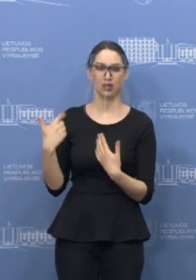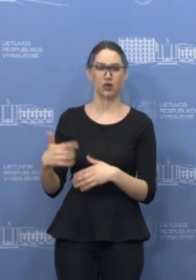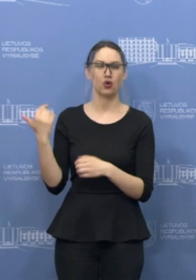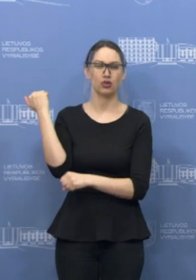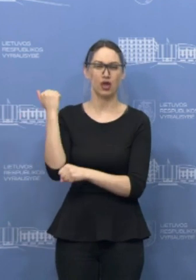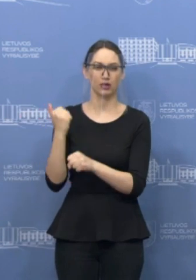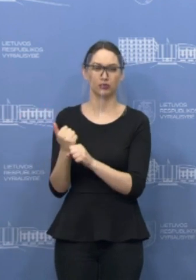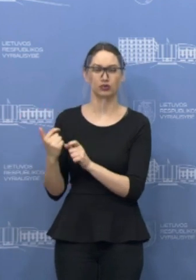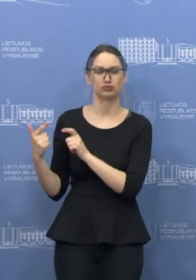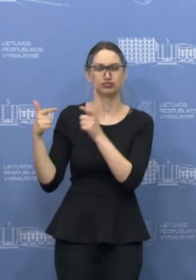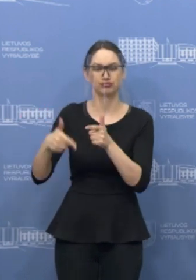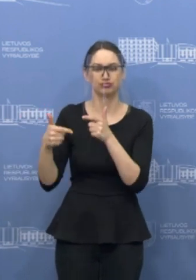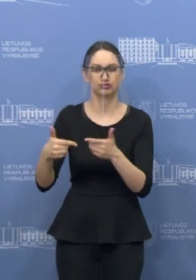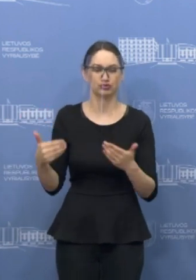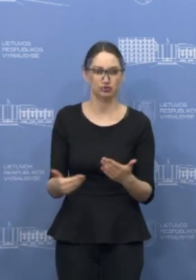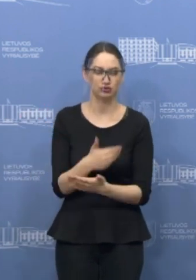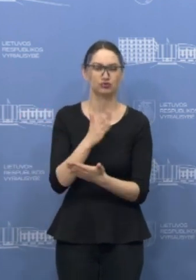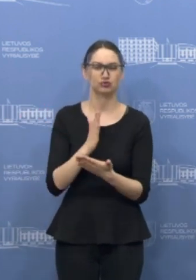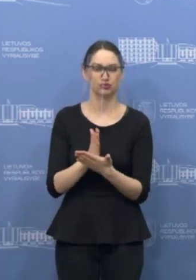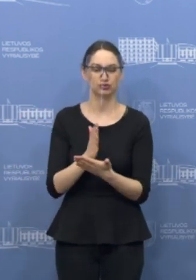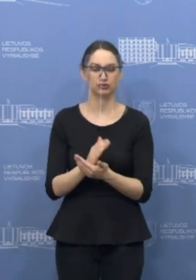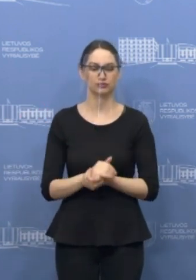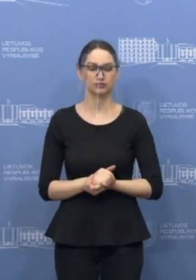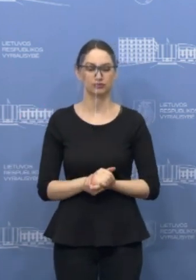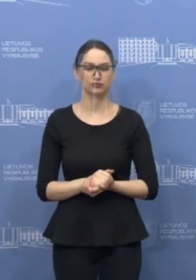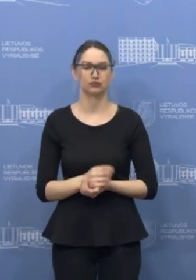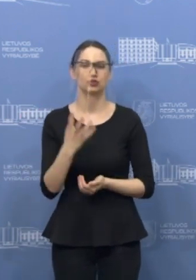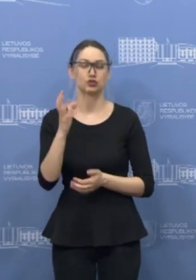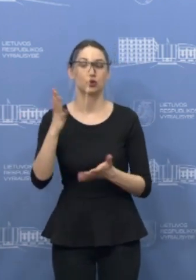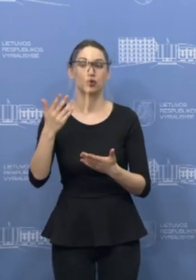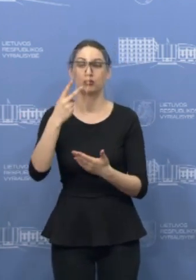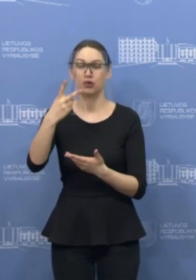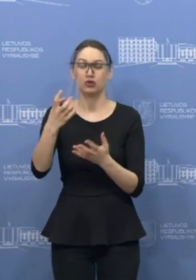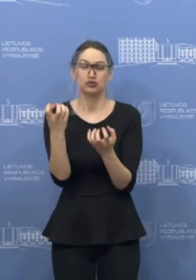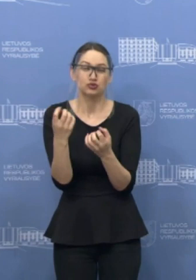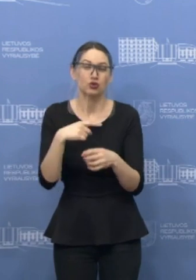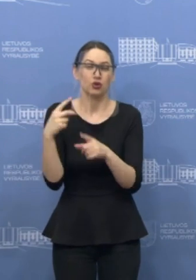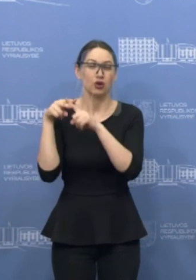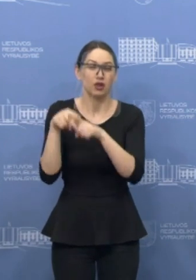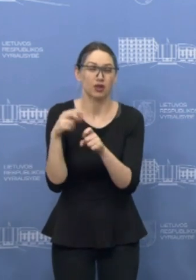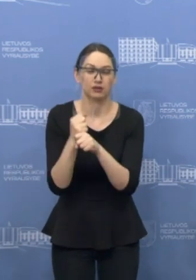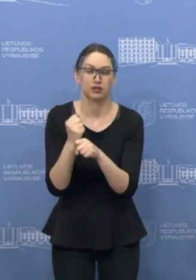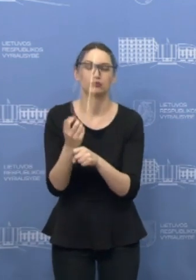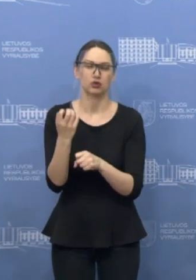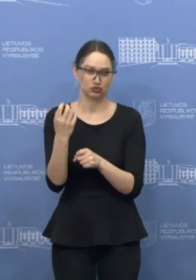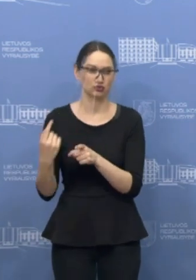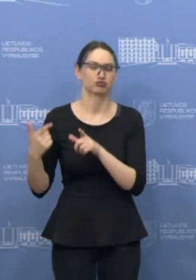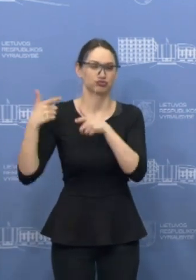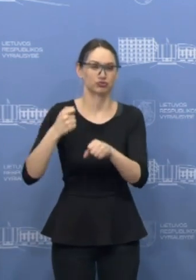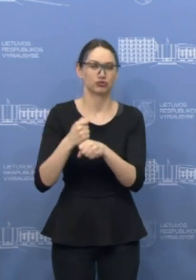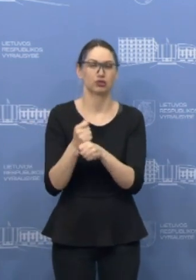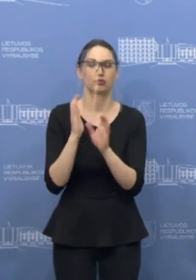pasipildę, papildomai žmonėmis. Ir toliau pildysimės priklausomai nuo to, kokią paklausę matysim.